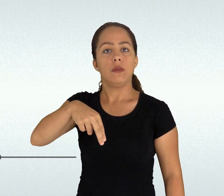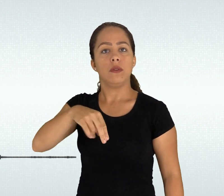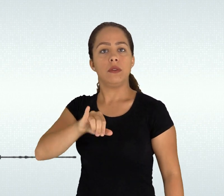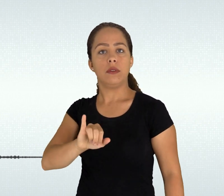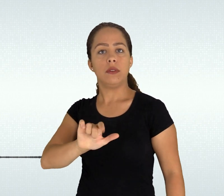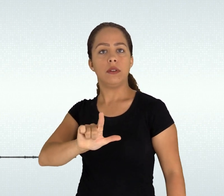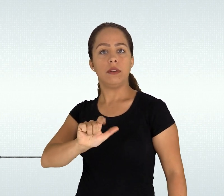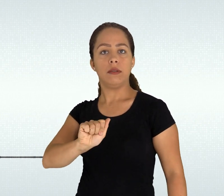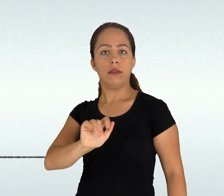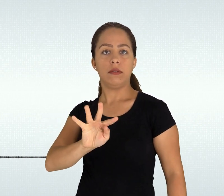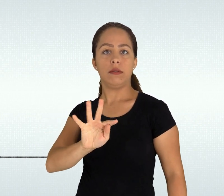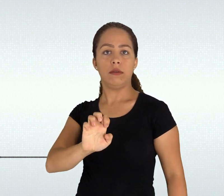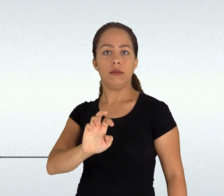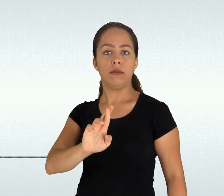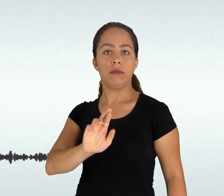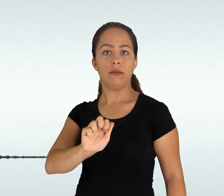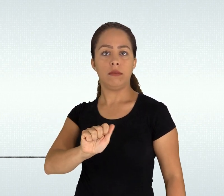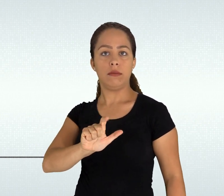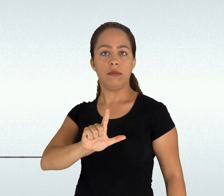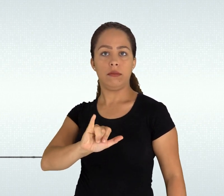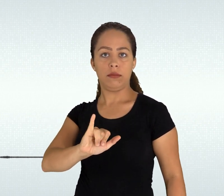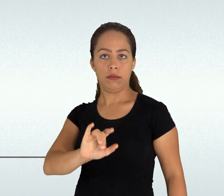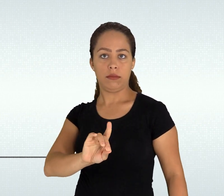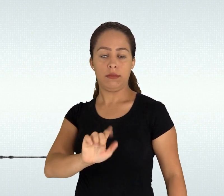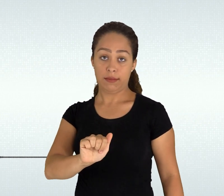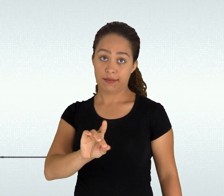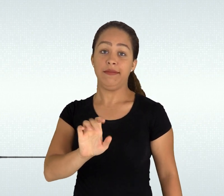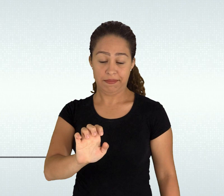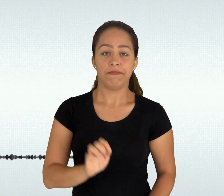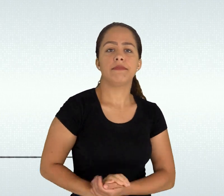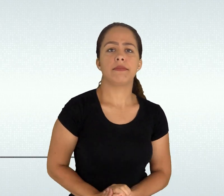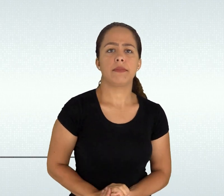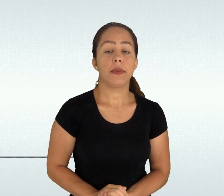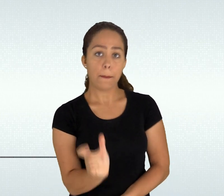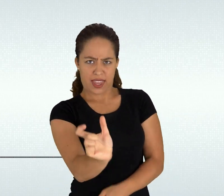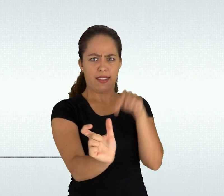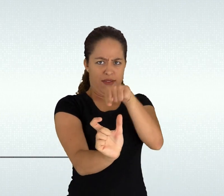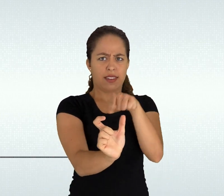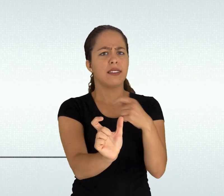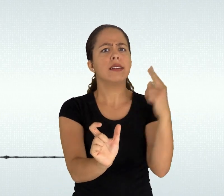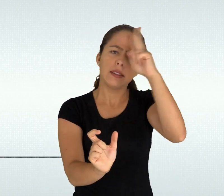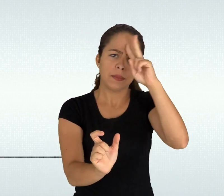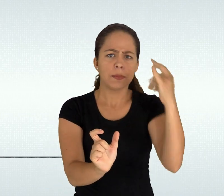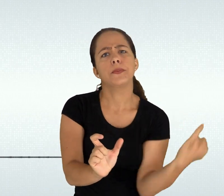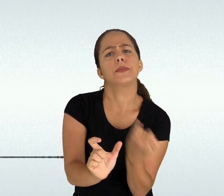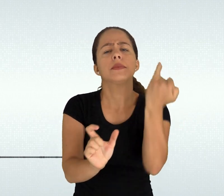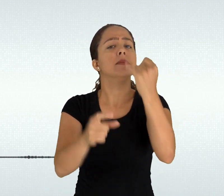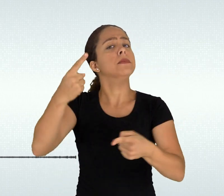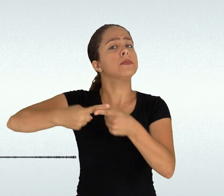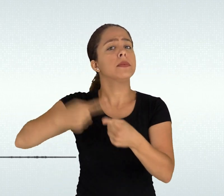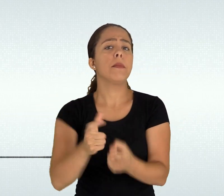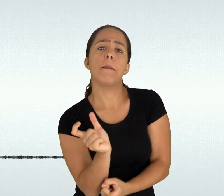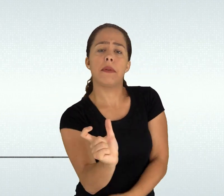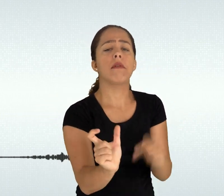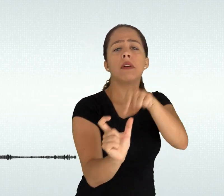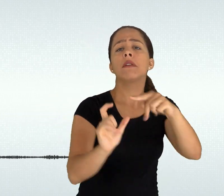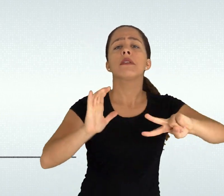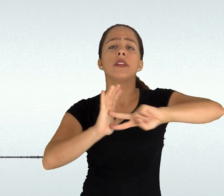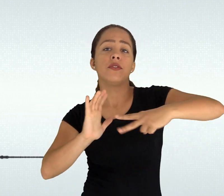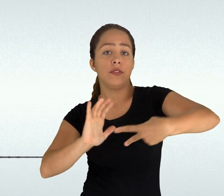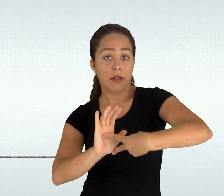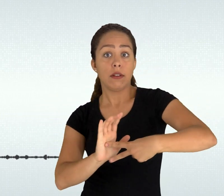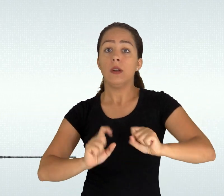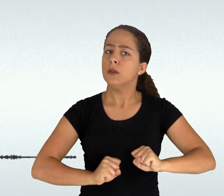atrelados ao conceito de hominilateralidade levar em consideração este